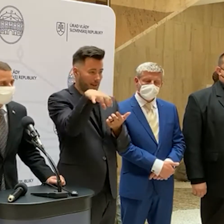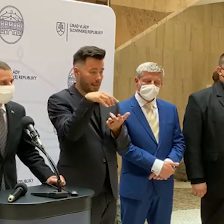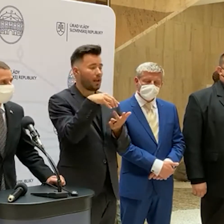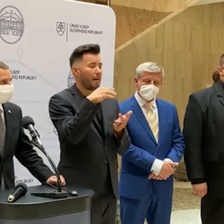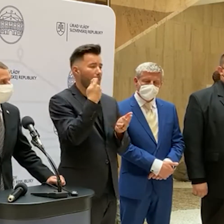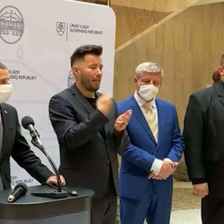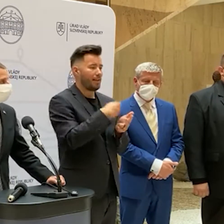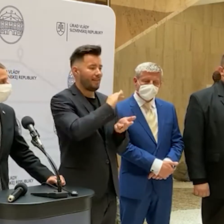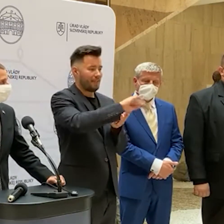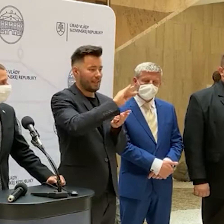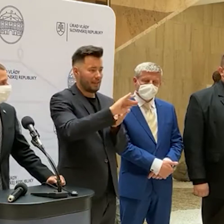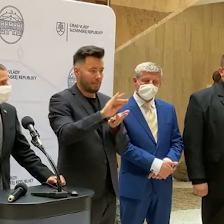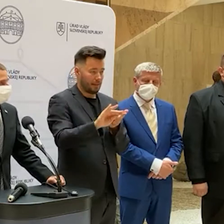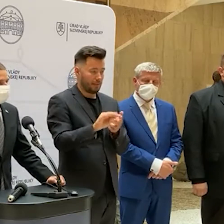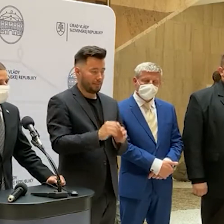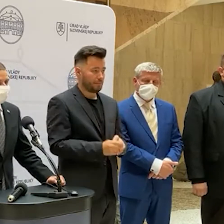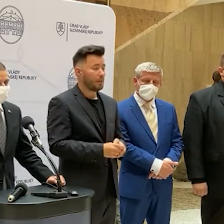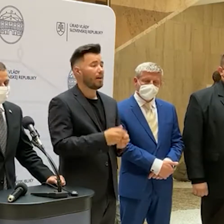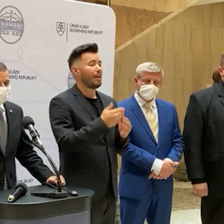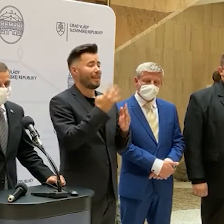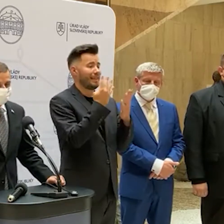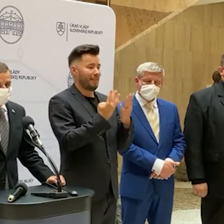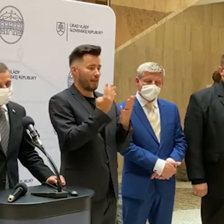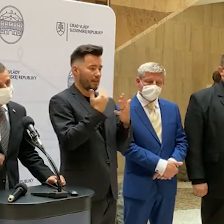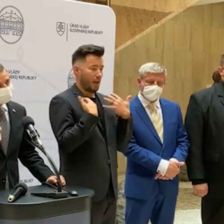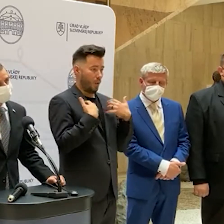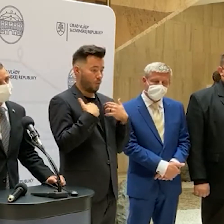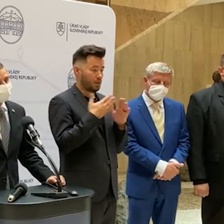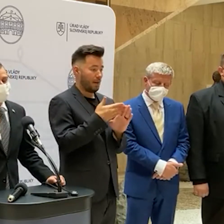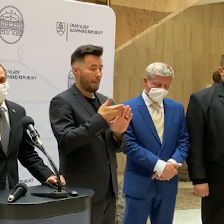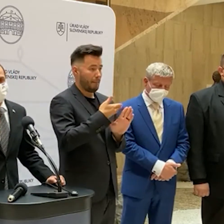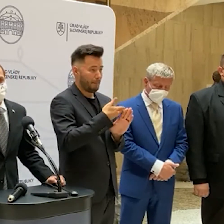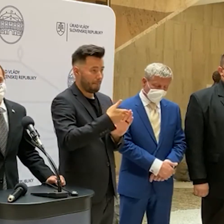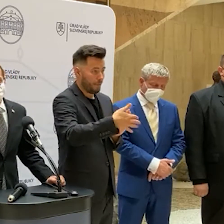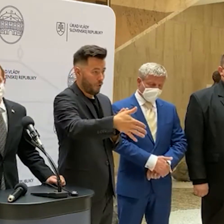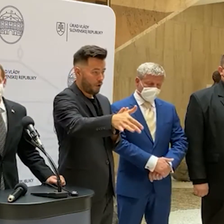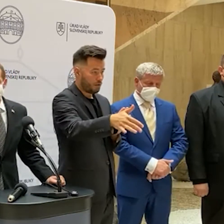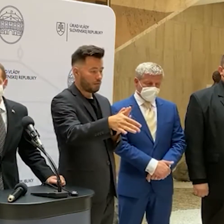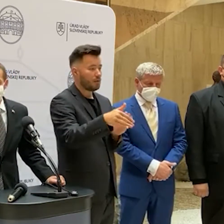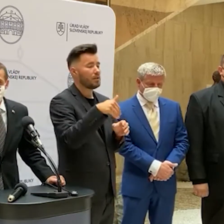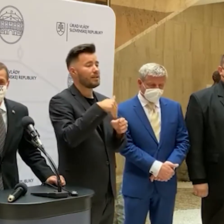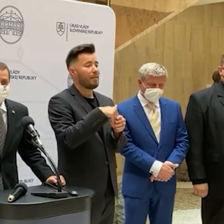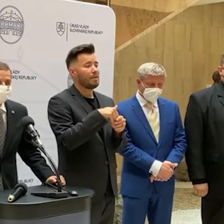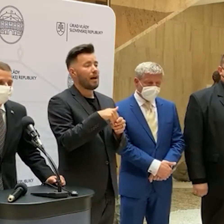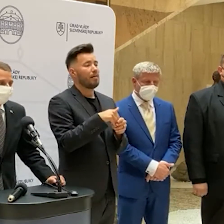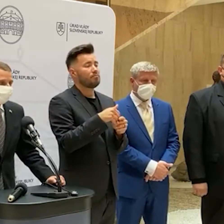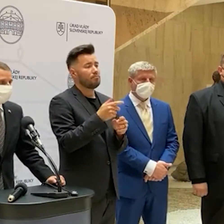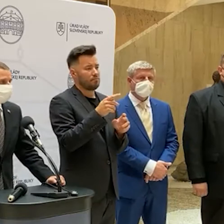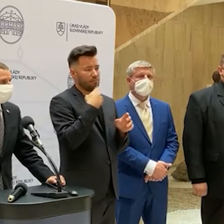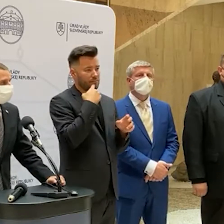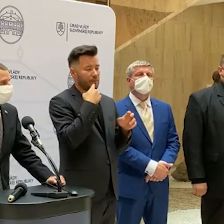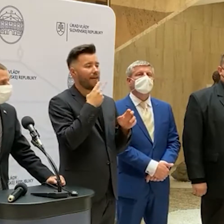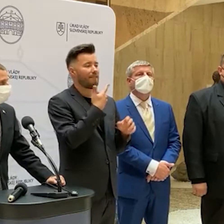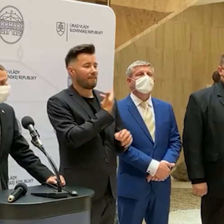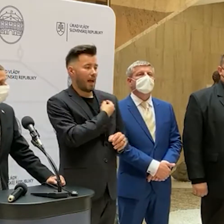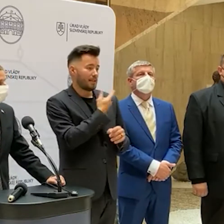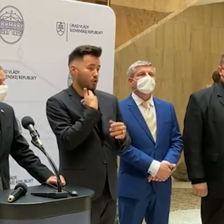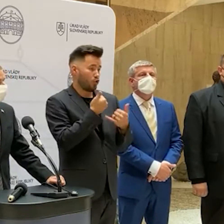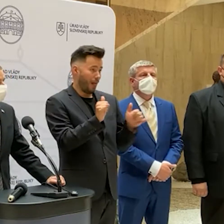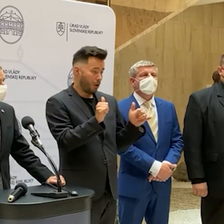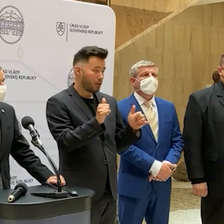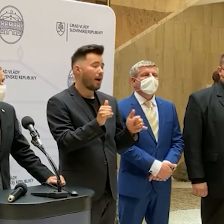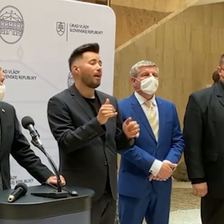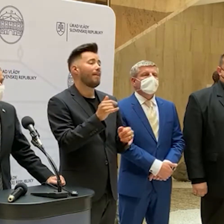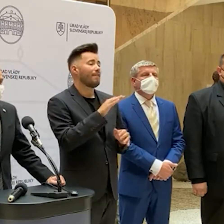9. auguste sa predpoklada, že budú môcť užívať tie výhody, keď sme hovorili o tom, že vakcína je sloboda, len tí, ktorí budú úplne